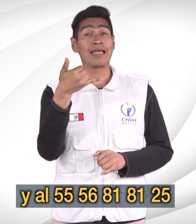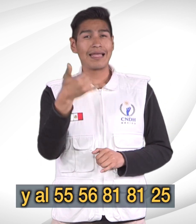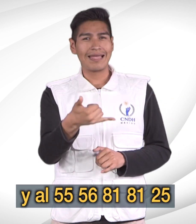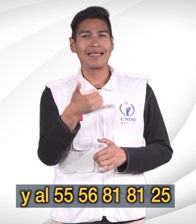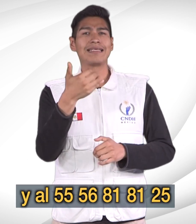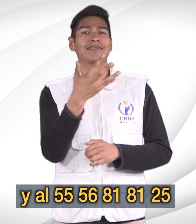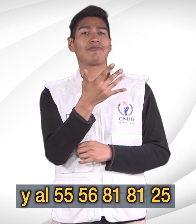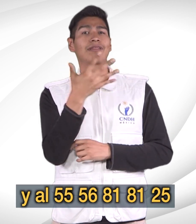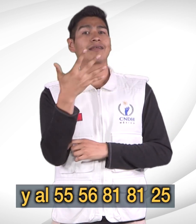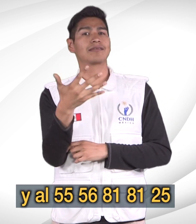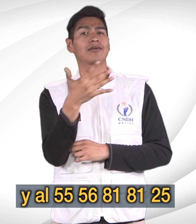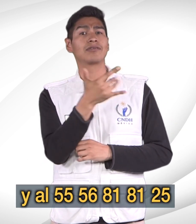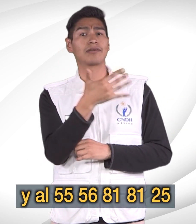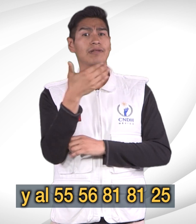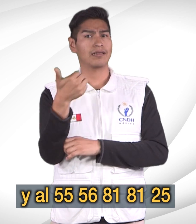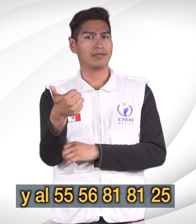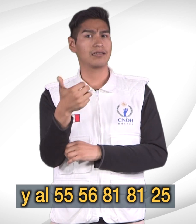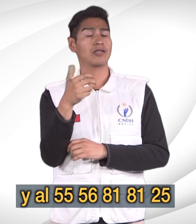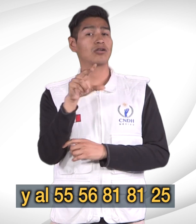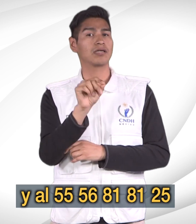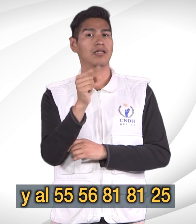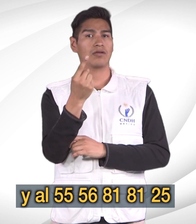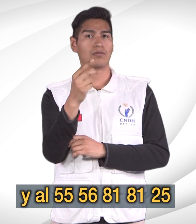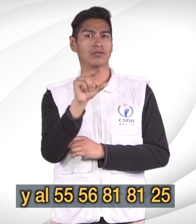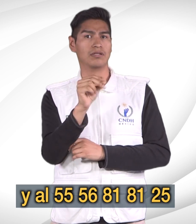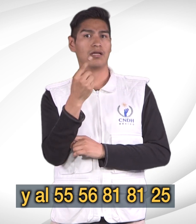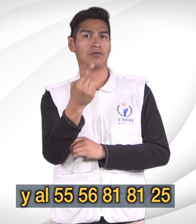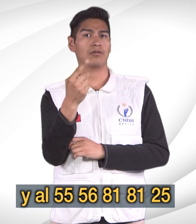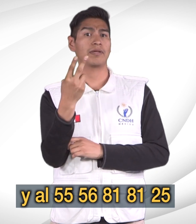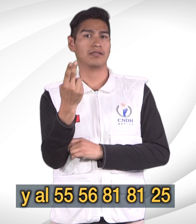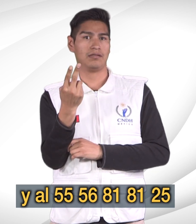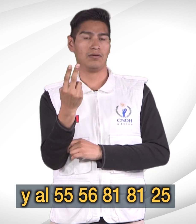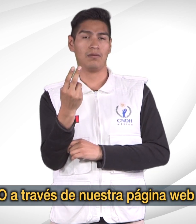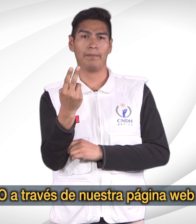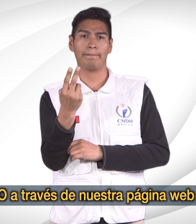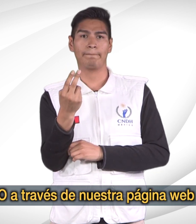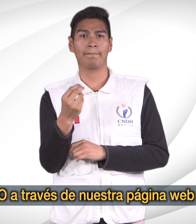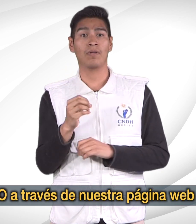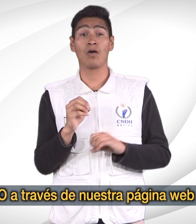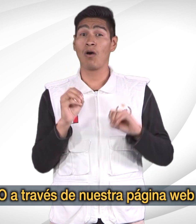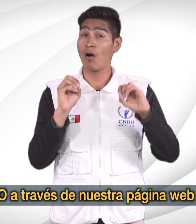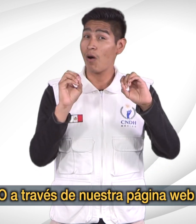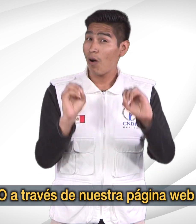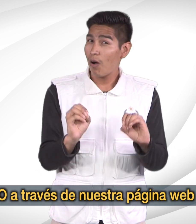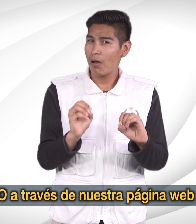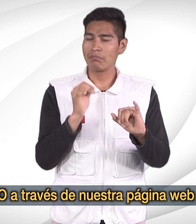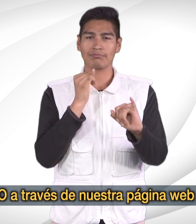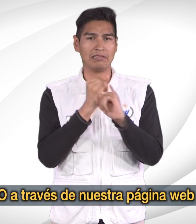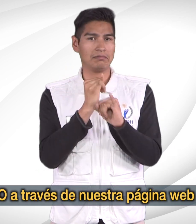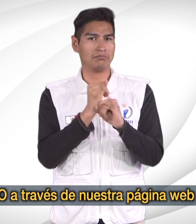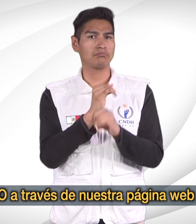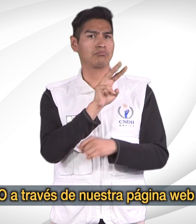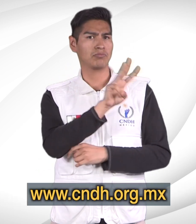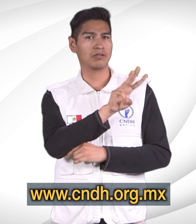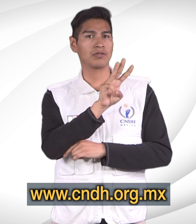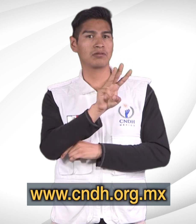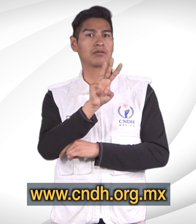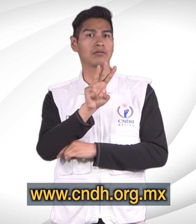5556-8181-25 o a través de nuestra página web www